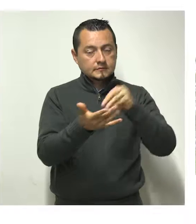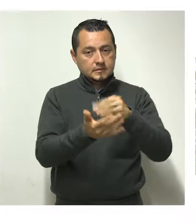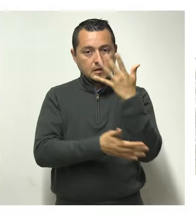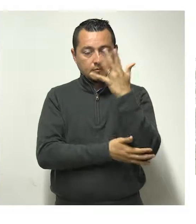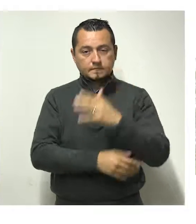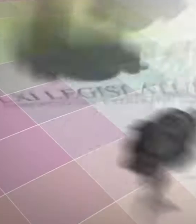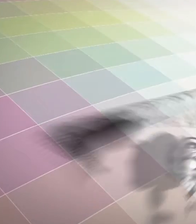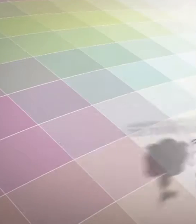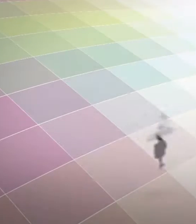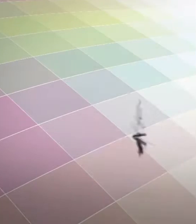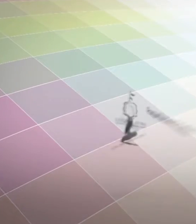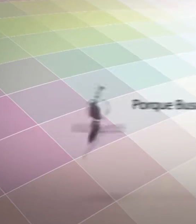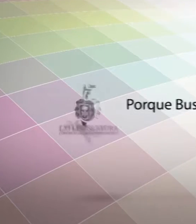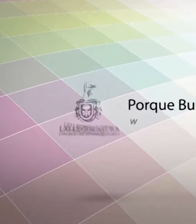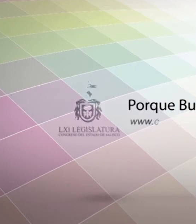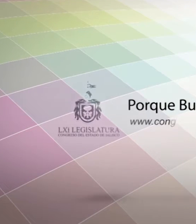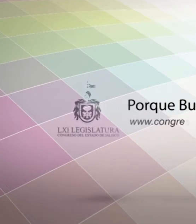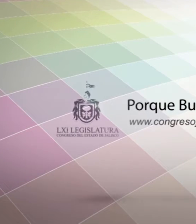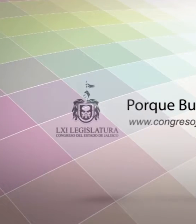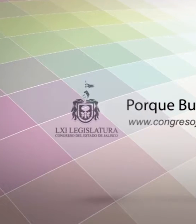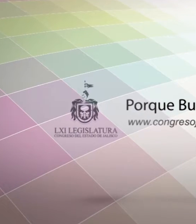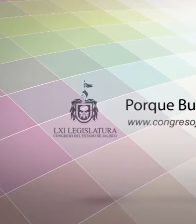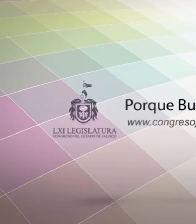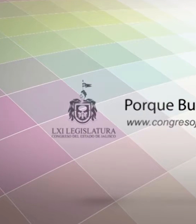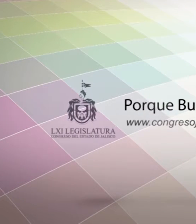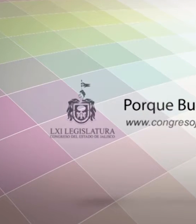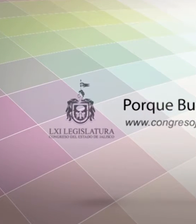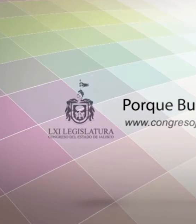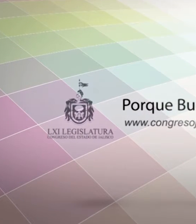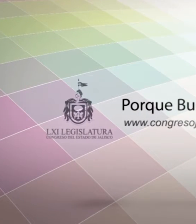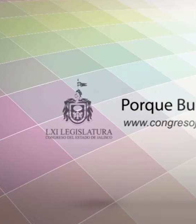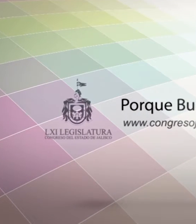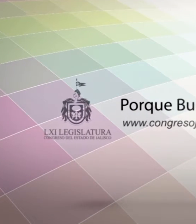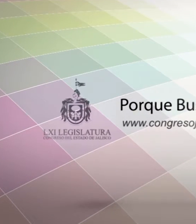restauración. Porque buscamos tu confianza.